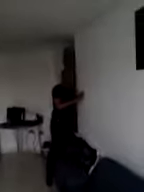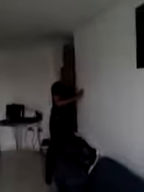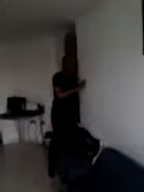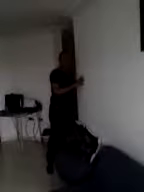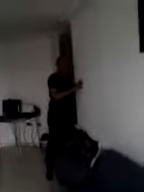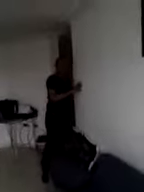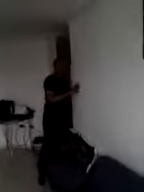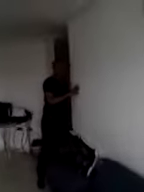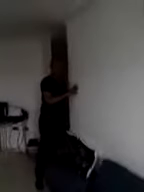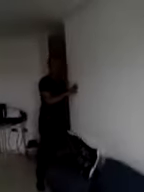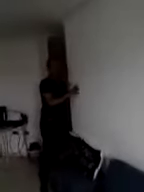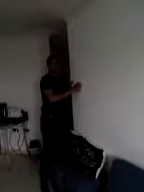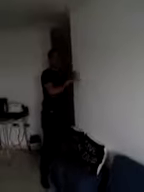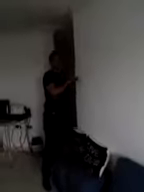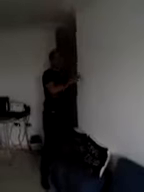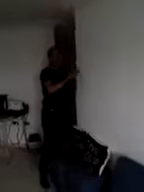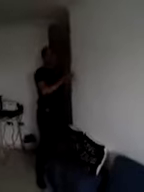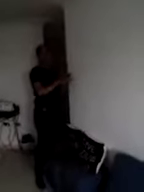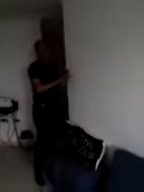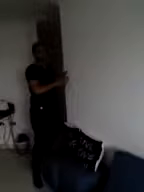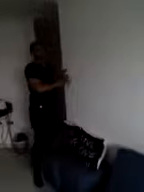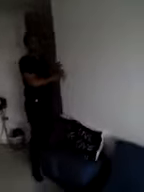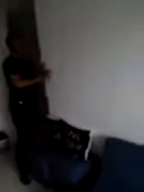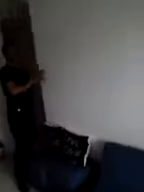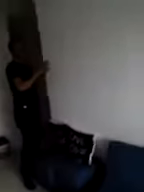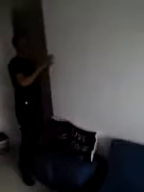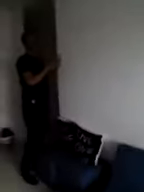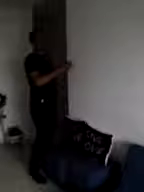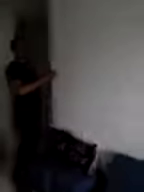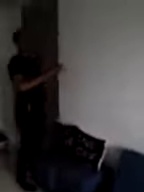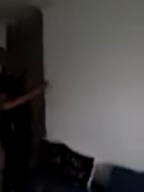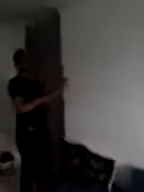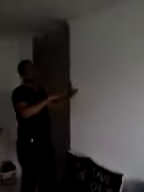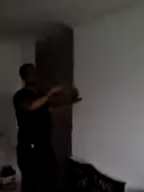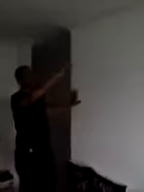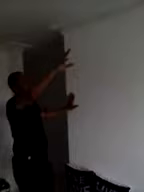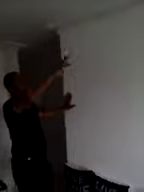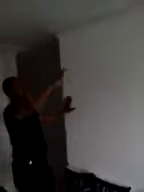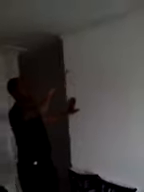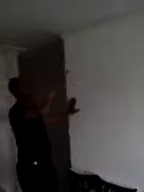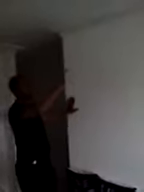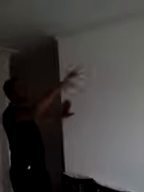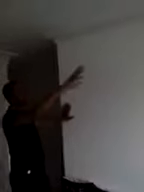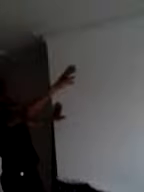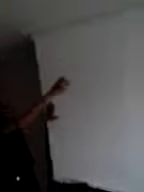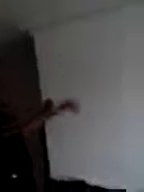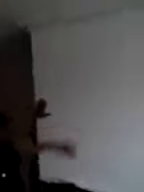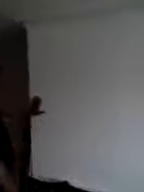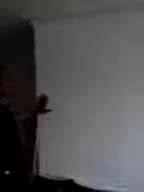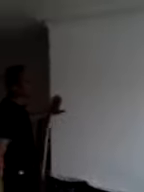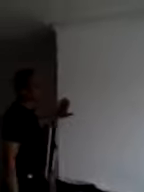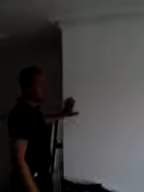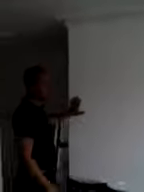pequeños. En esta pared, por ejemplo, se podría instalar borneando todo el aire acondicionado.